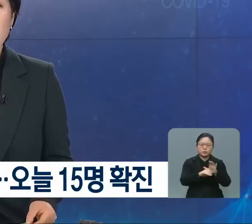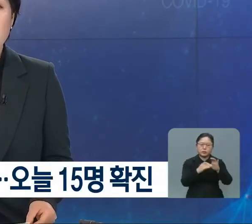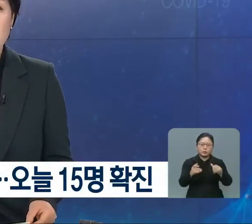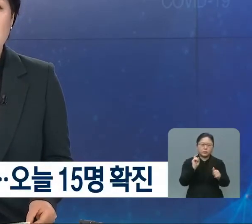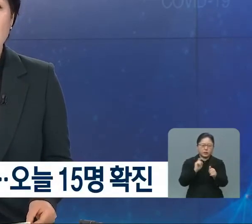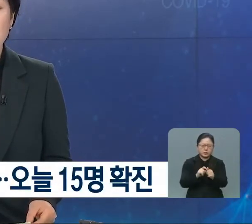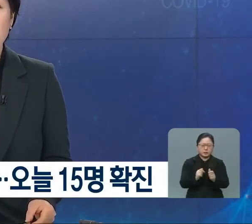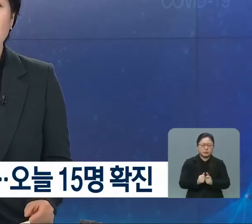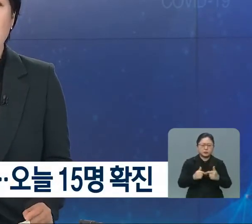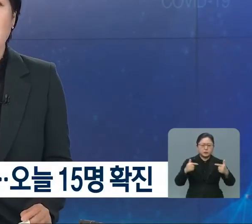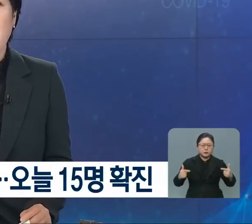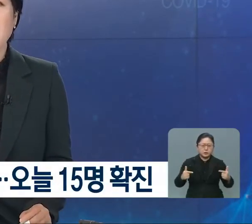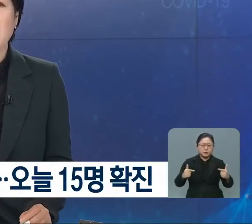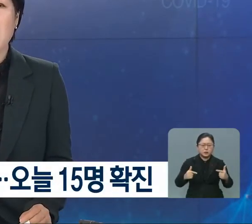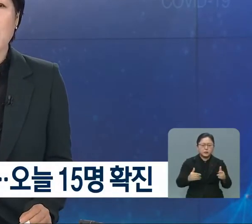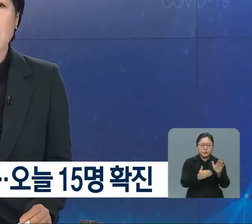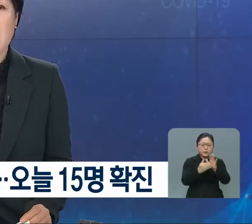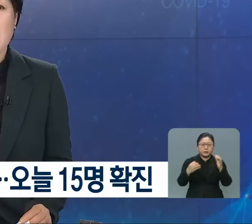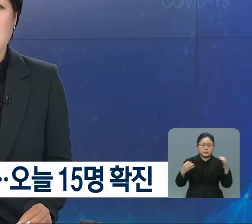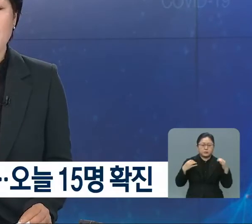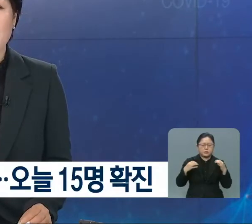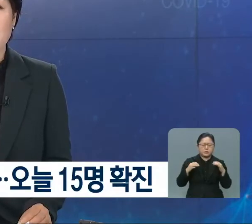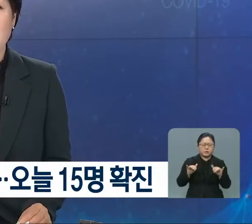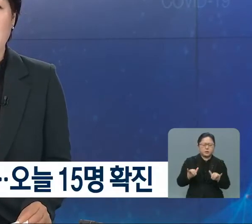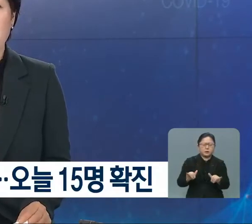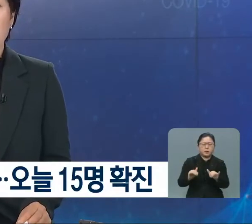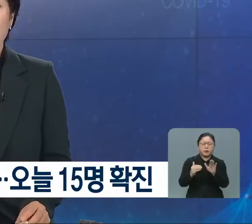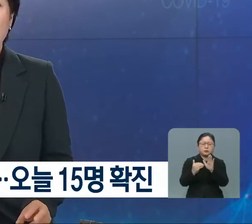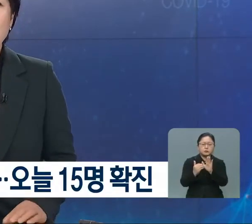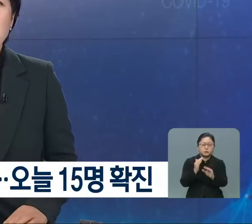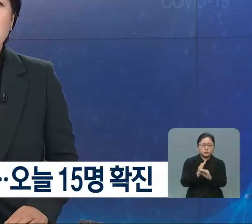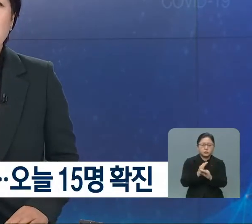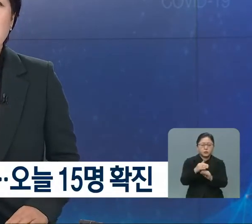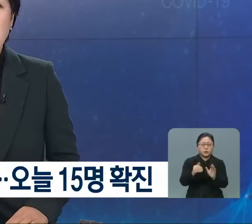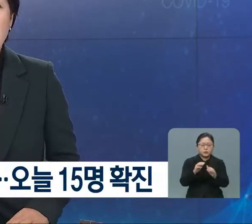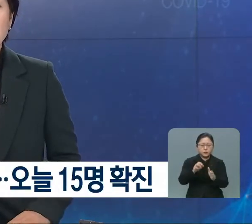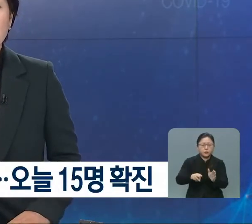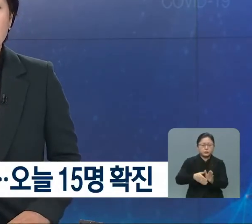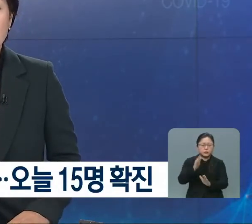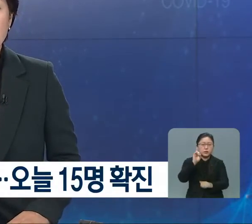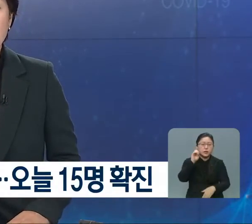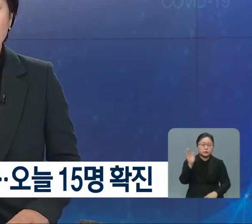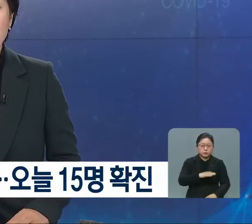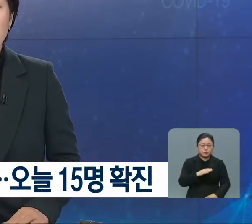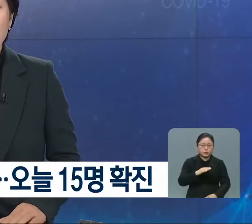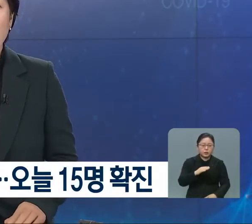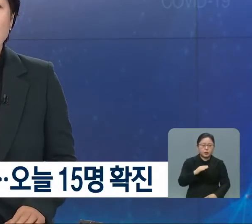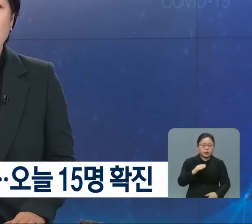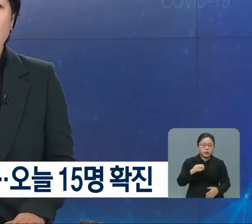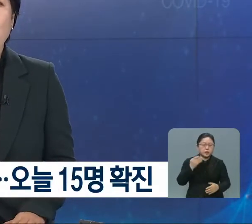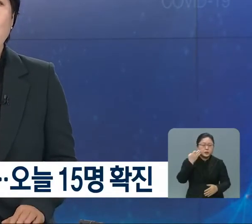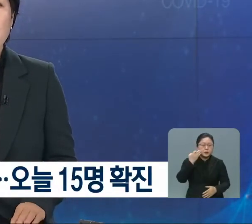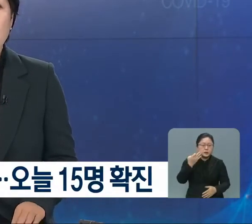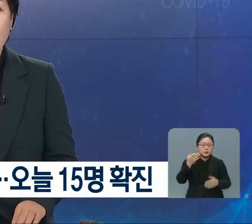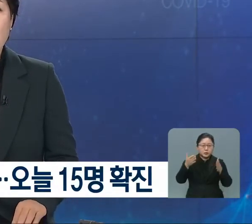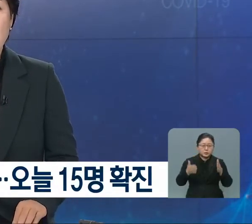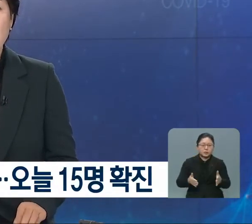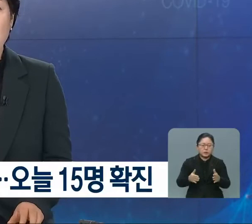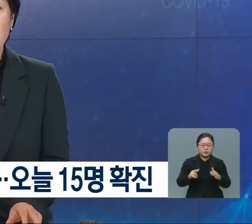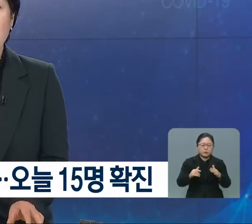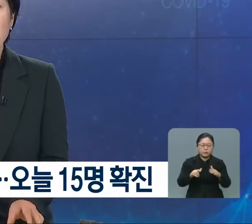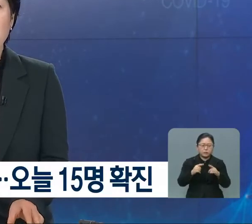확진자가 급증하면서 방역 당국이 긴장하고 있습니다. 광주시는 이 때문에 내일부터 12일 동안 광주의 모든